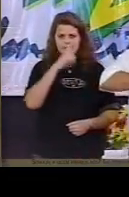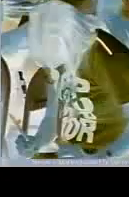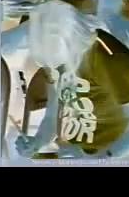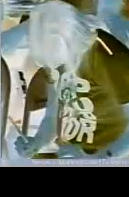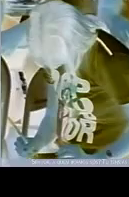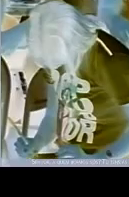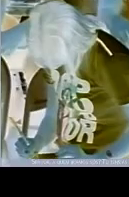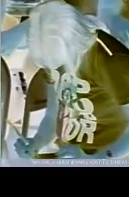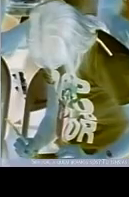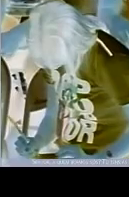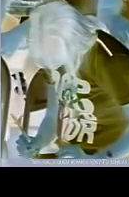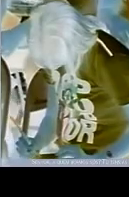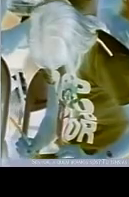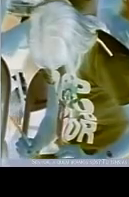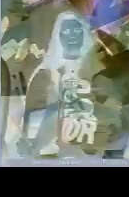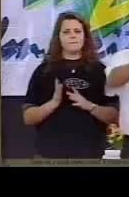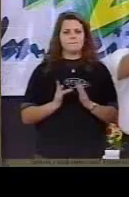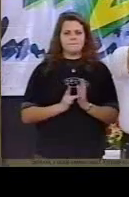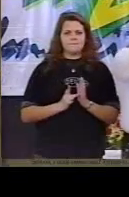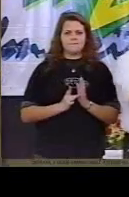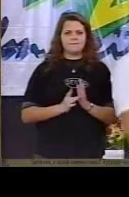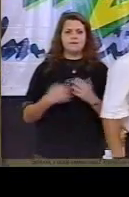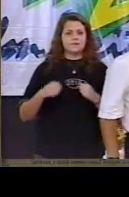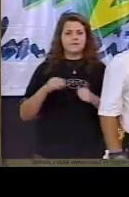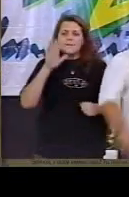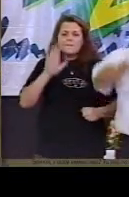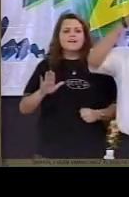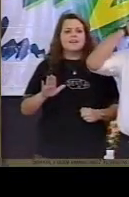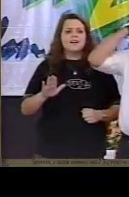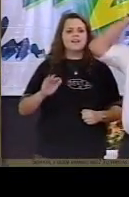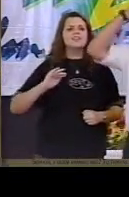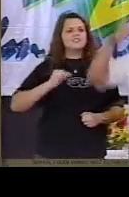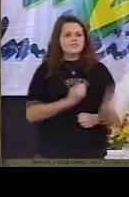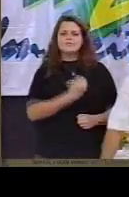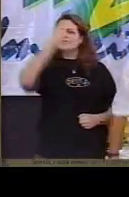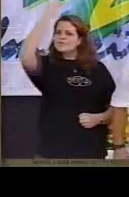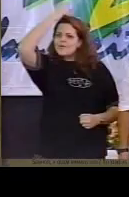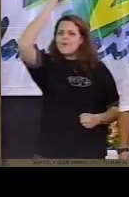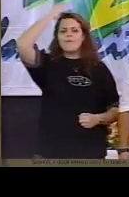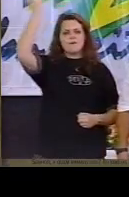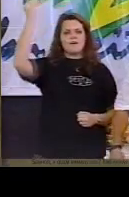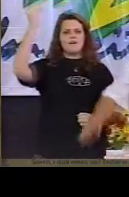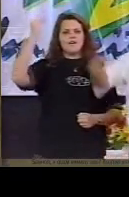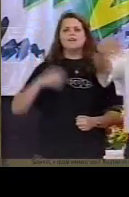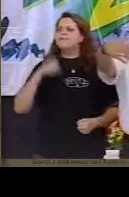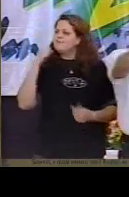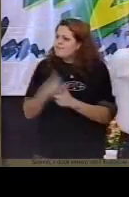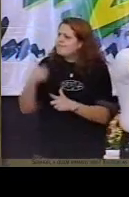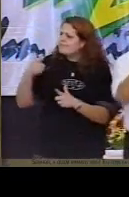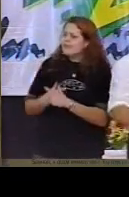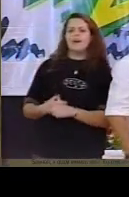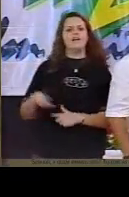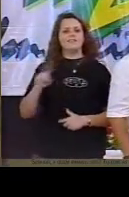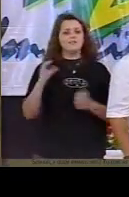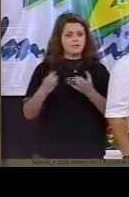do Dunga que mexe comigo pare de se maltratar podia dizer para de ficar lamentando não queira os